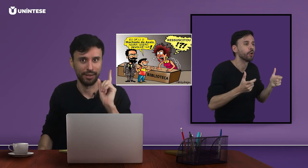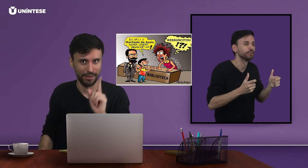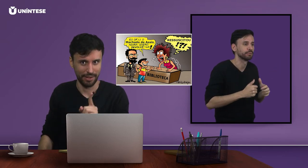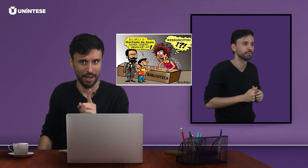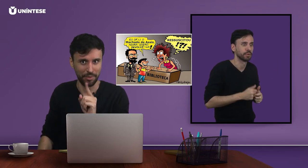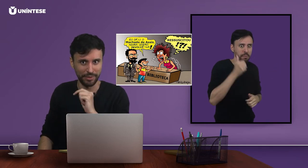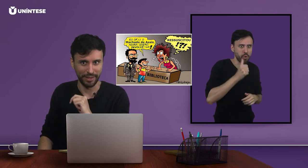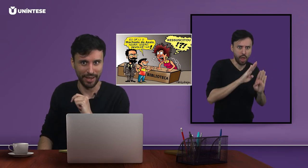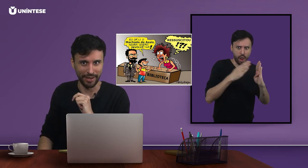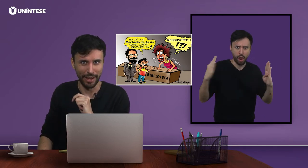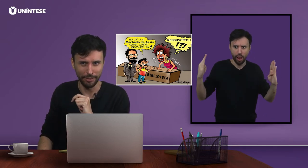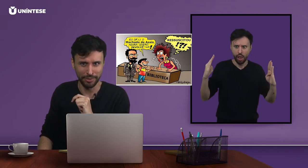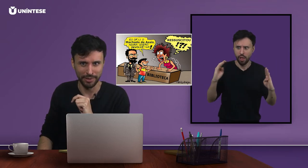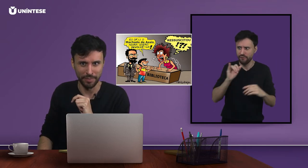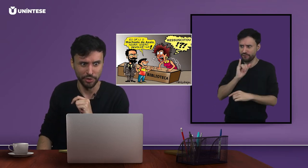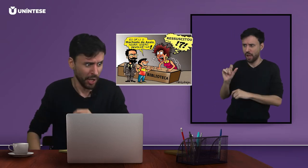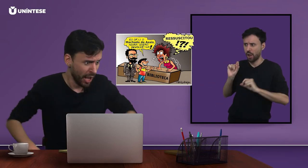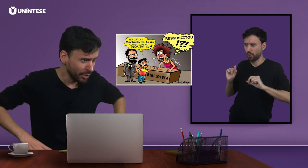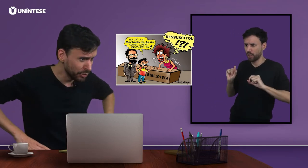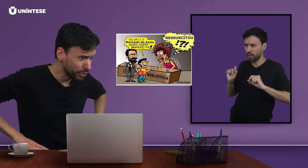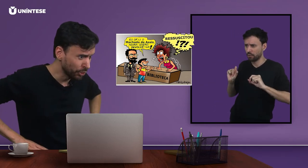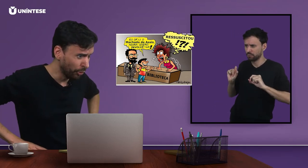A bibliotecária, assustadamente, ressuscitou!